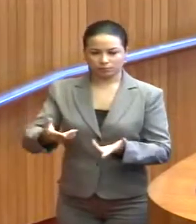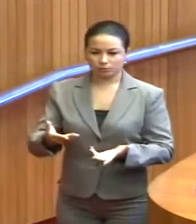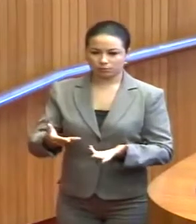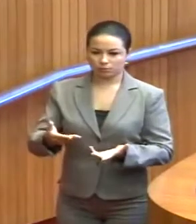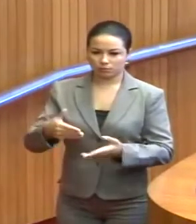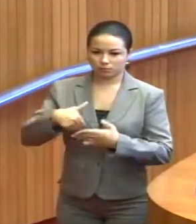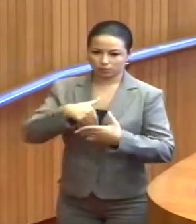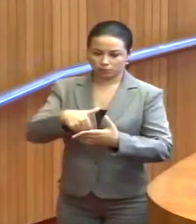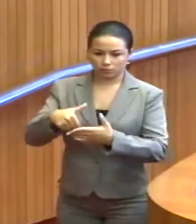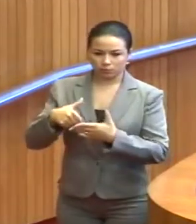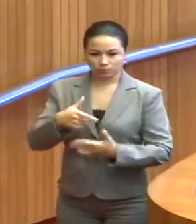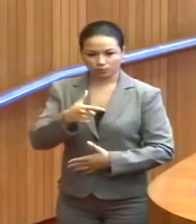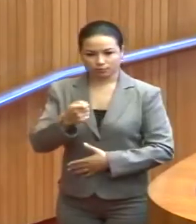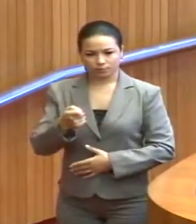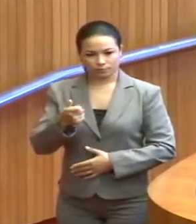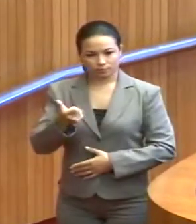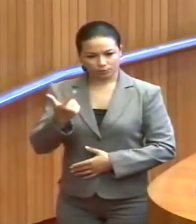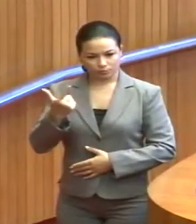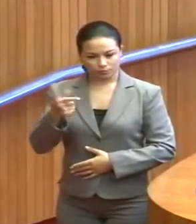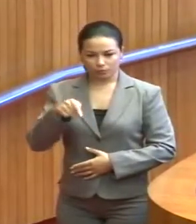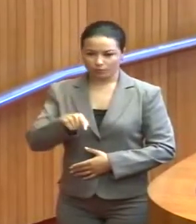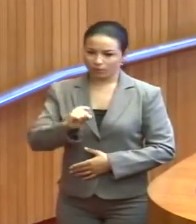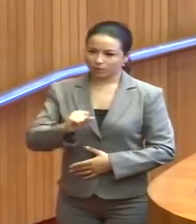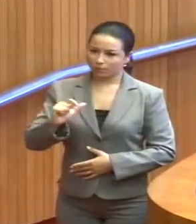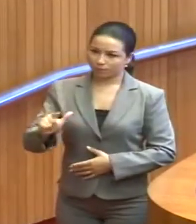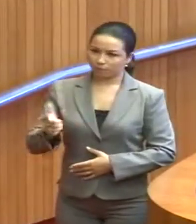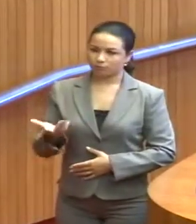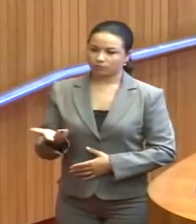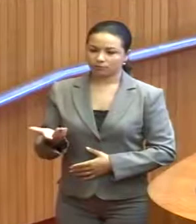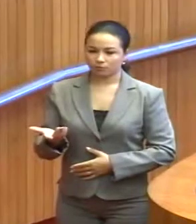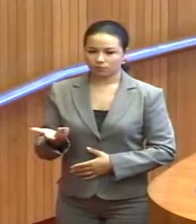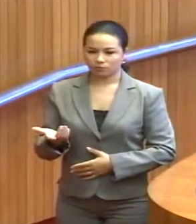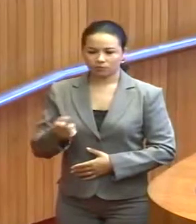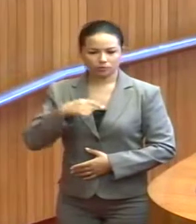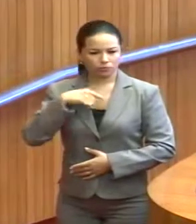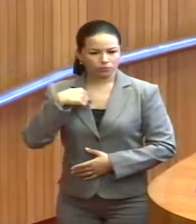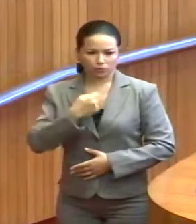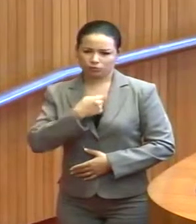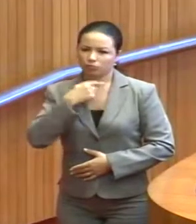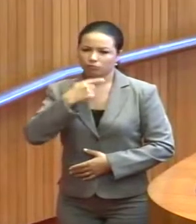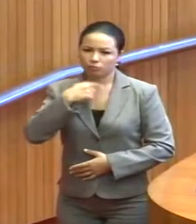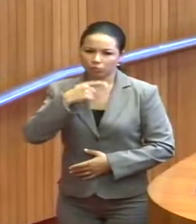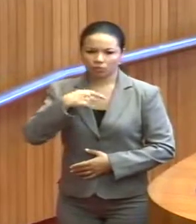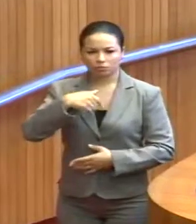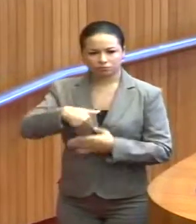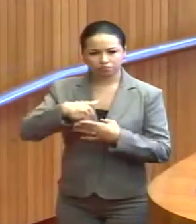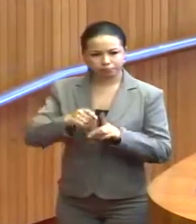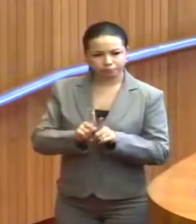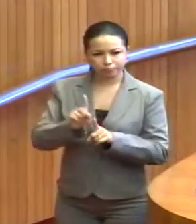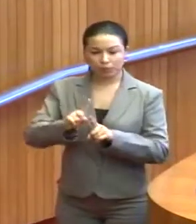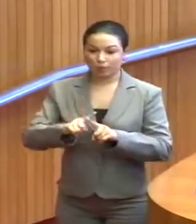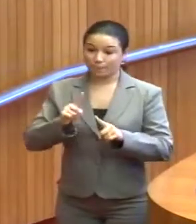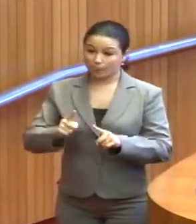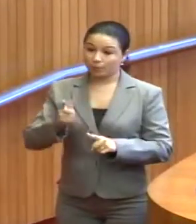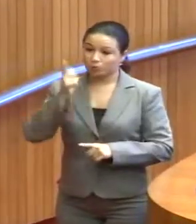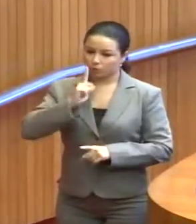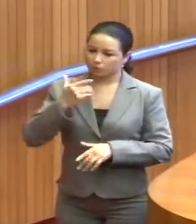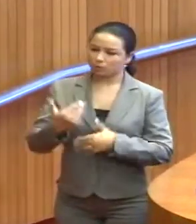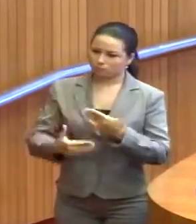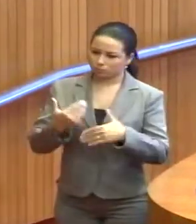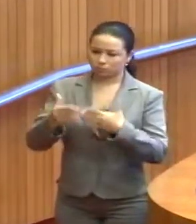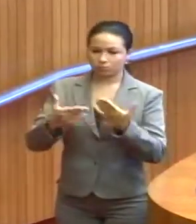nas eleições de 2012 aqui em São Luís. Não ganhamos a eleição, verdade, mas ganhamos o processo.